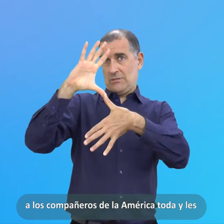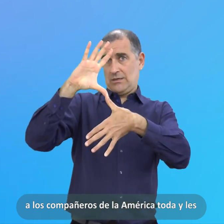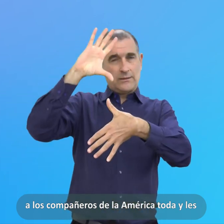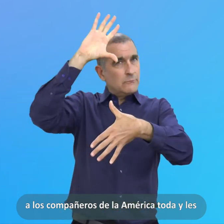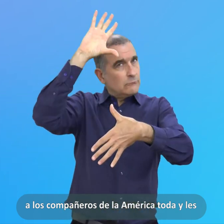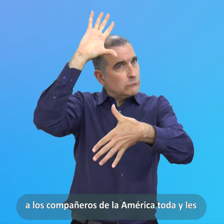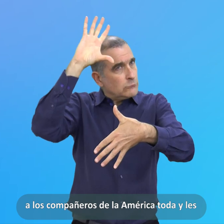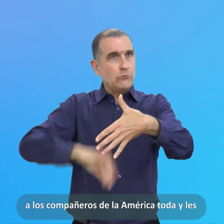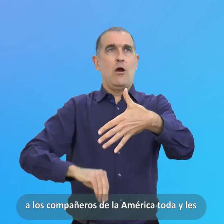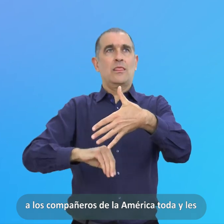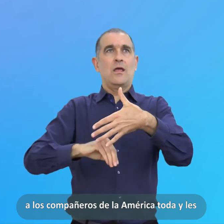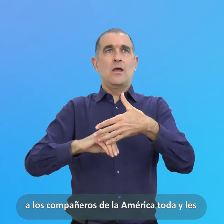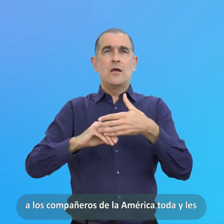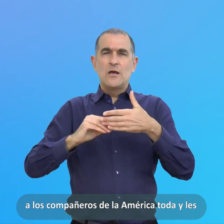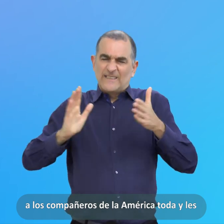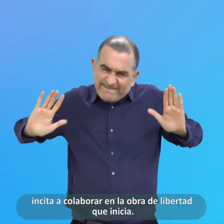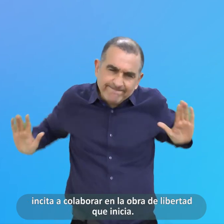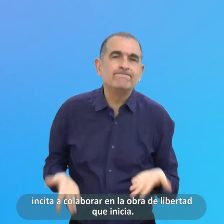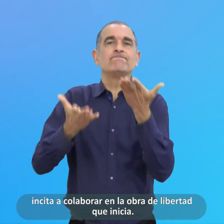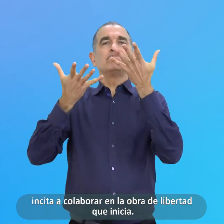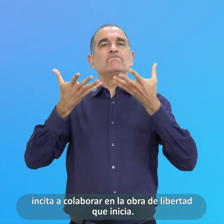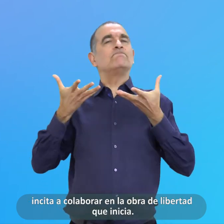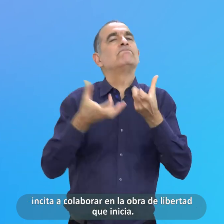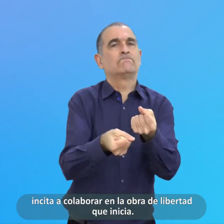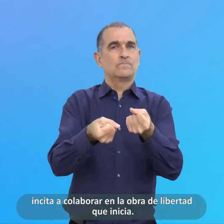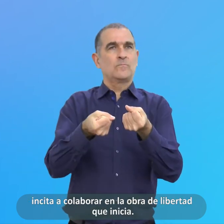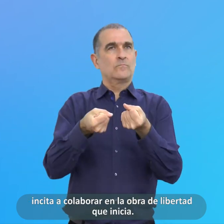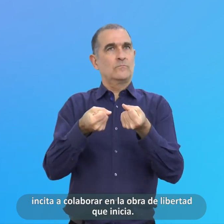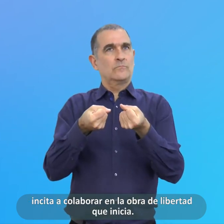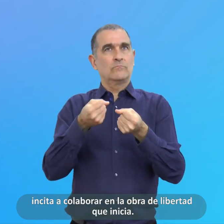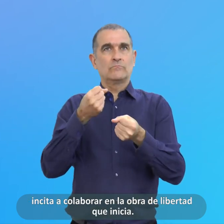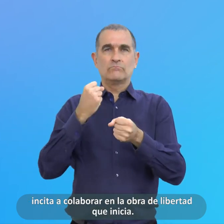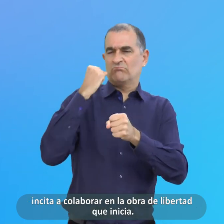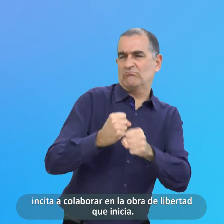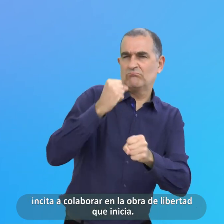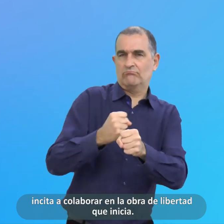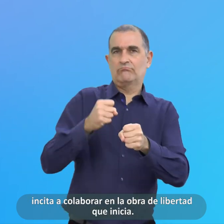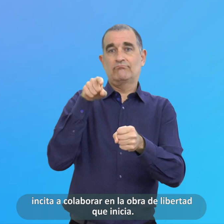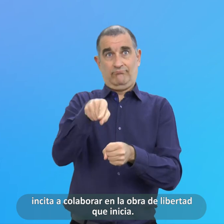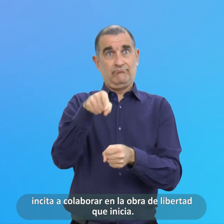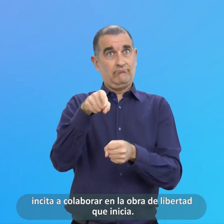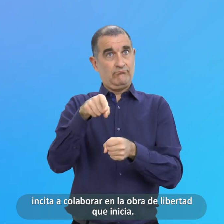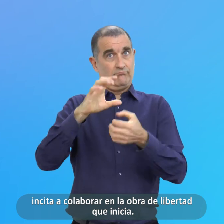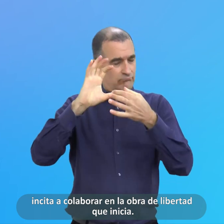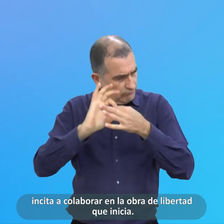Toda Y Les Incita A Colaborar En La